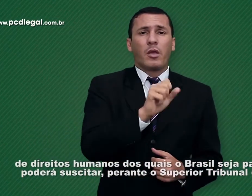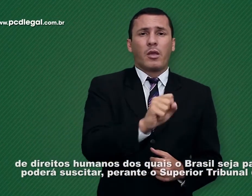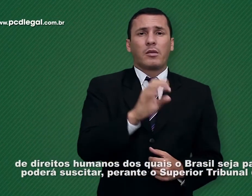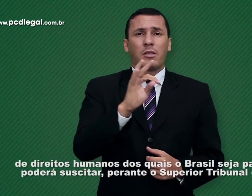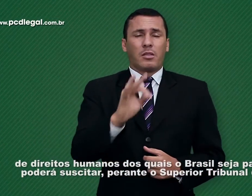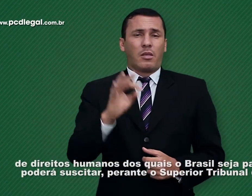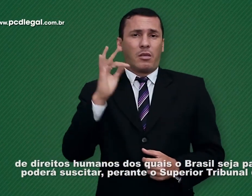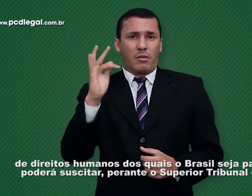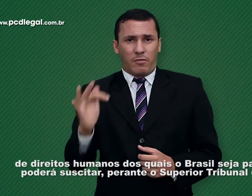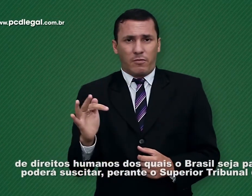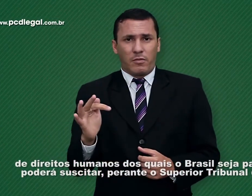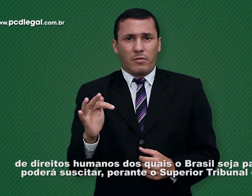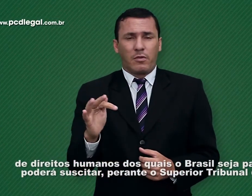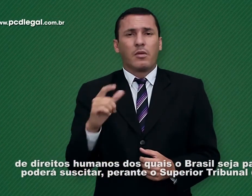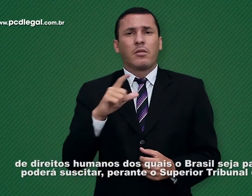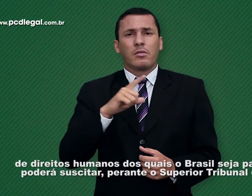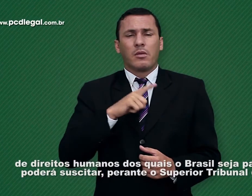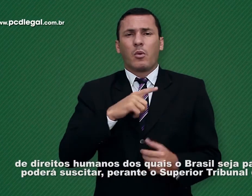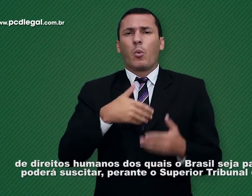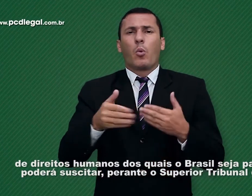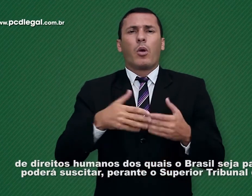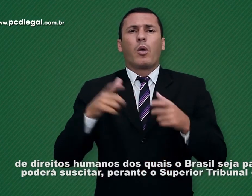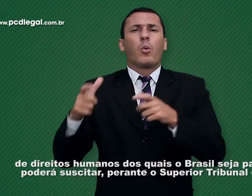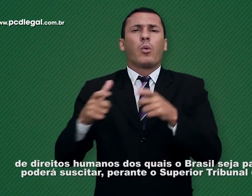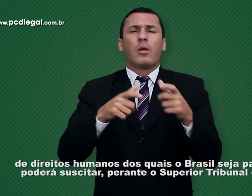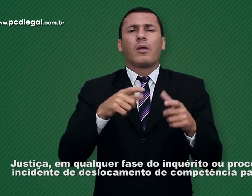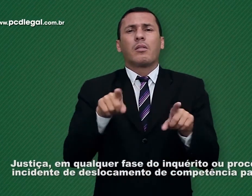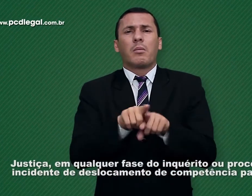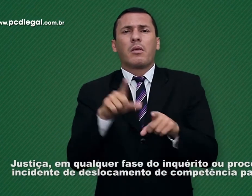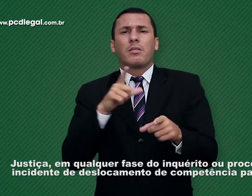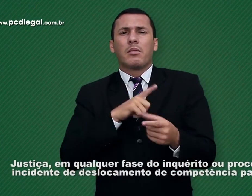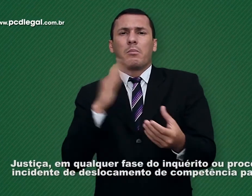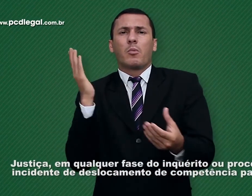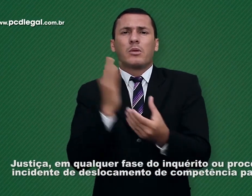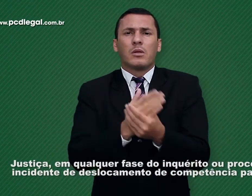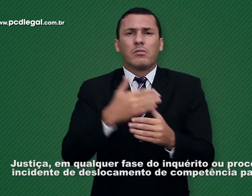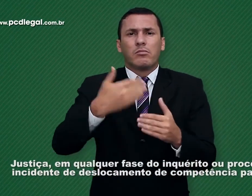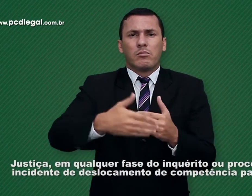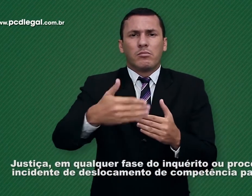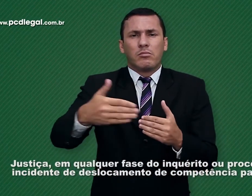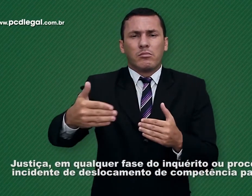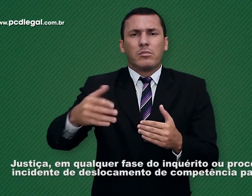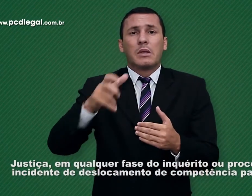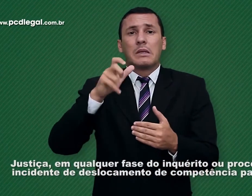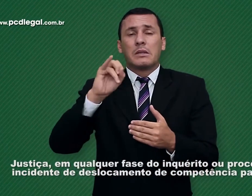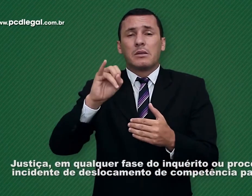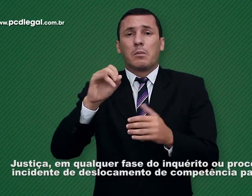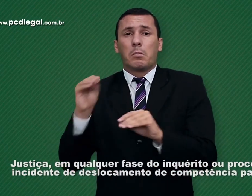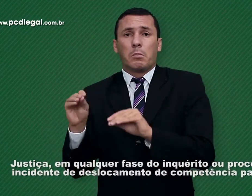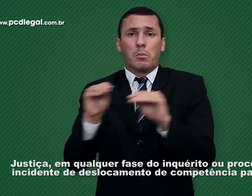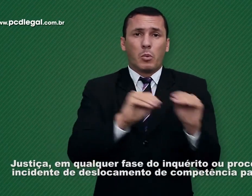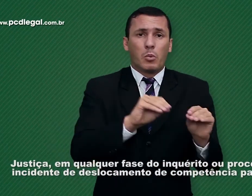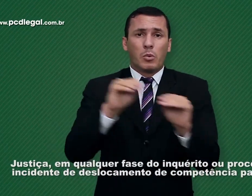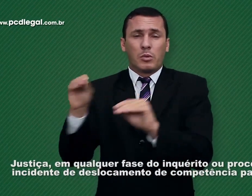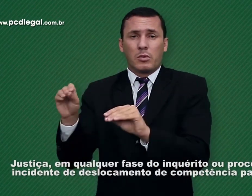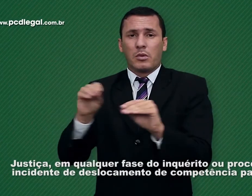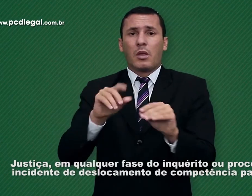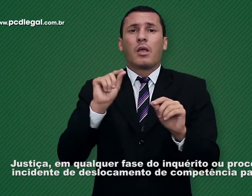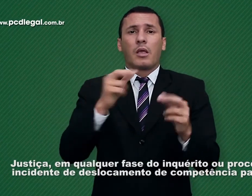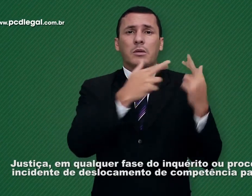poderá suscitar perante o Superior Tribunal de Justiça em qualquer fase do inquérito ou processo incidente